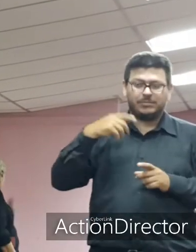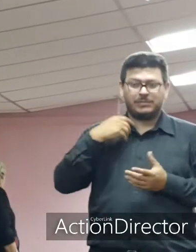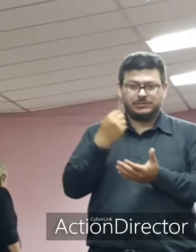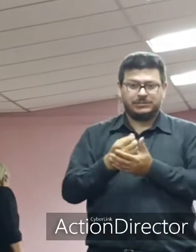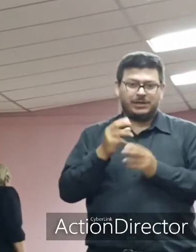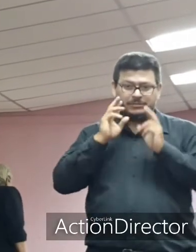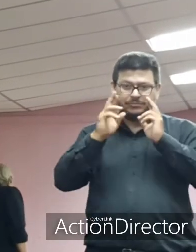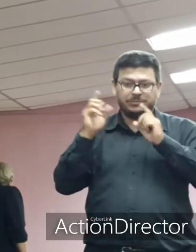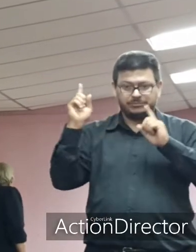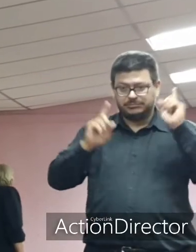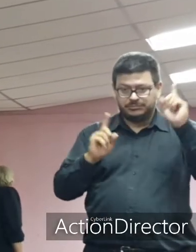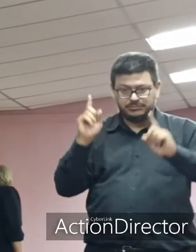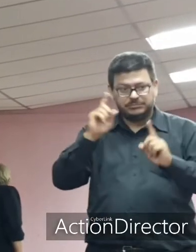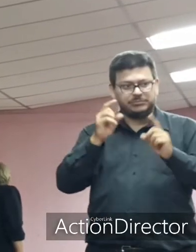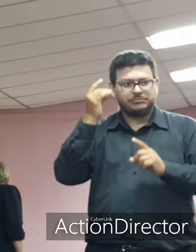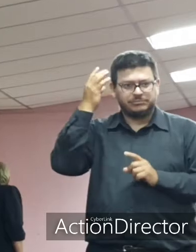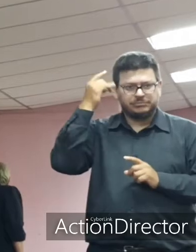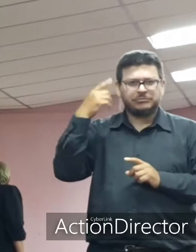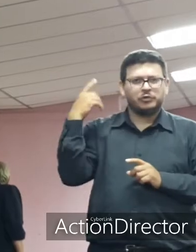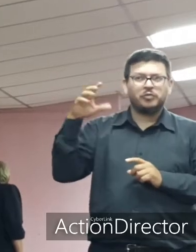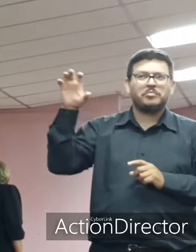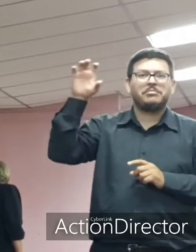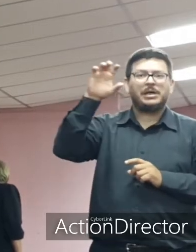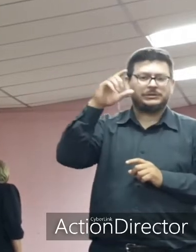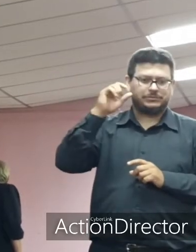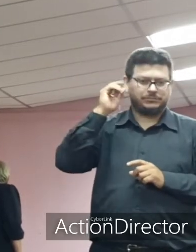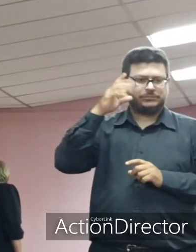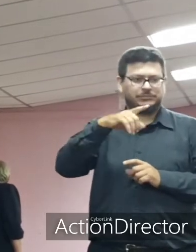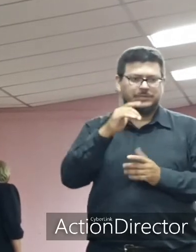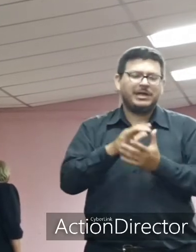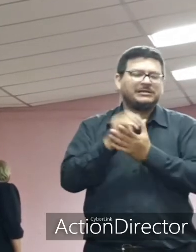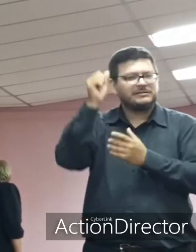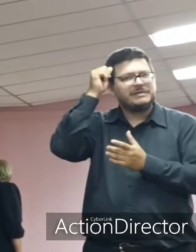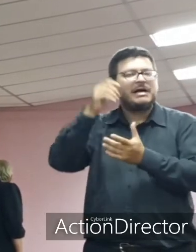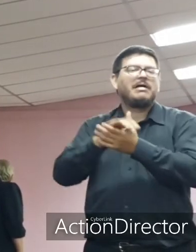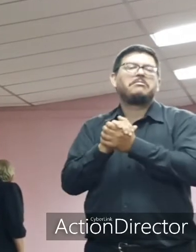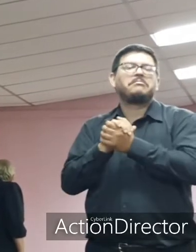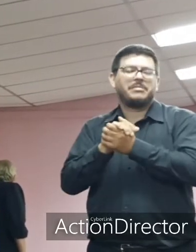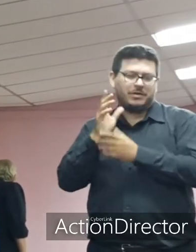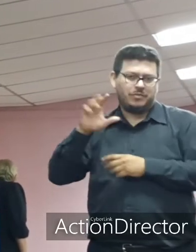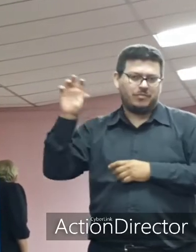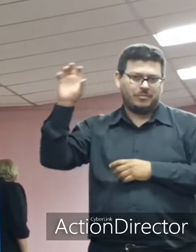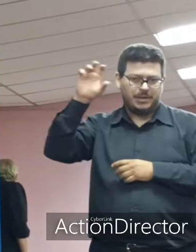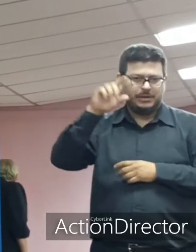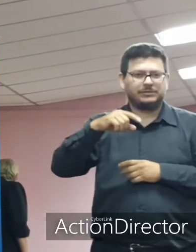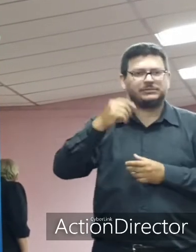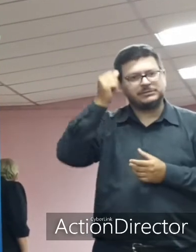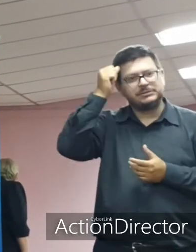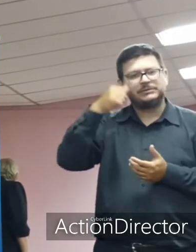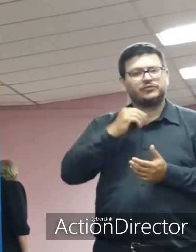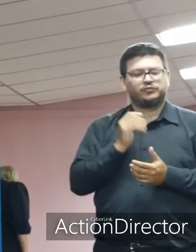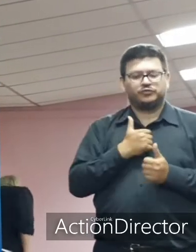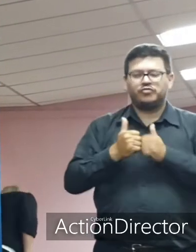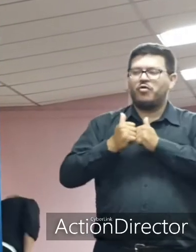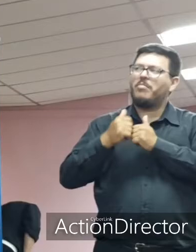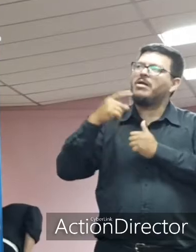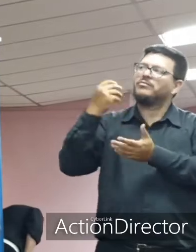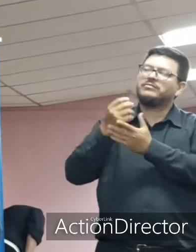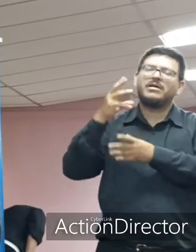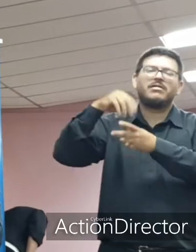acompañan expertos de otros países amigos de otros países compañeros de otras universidades